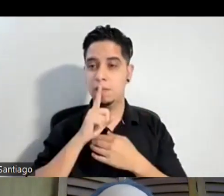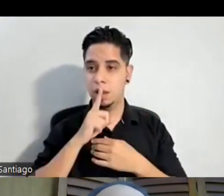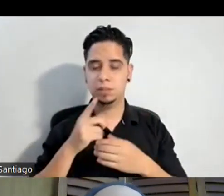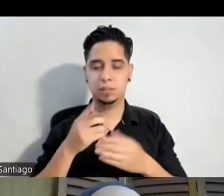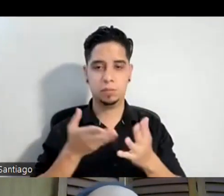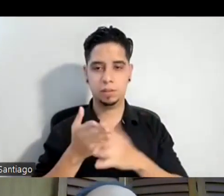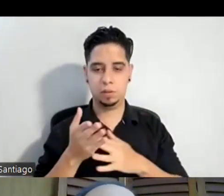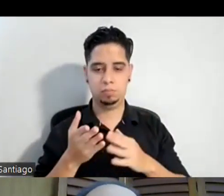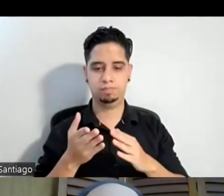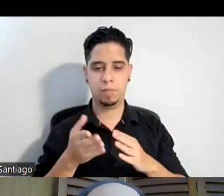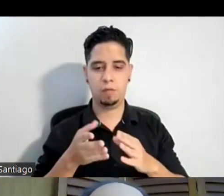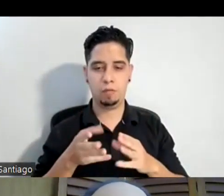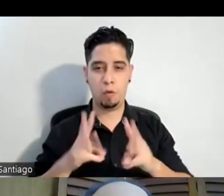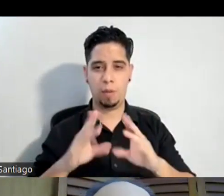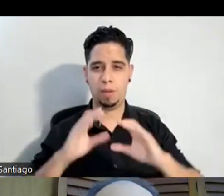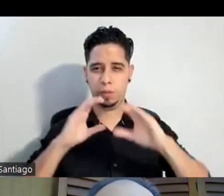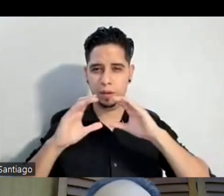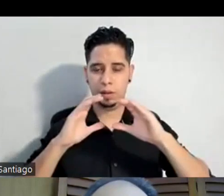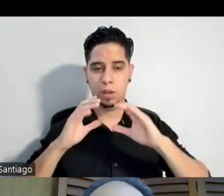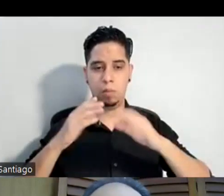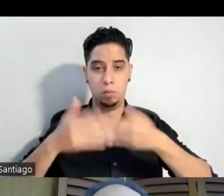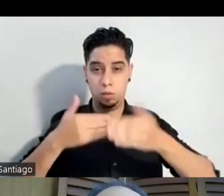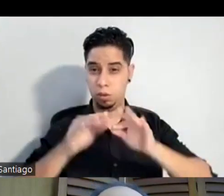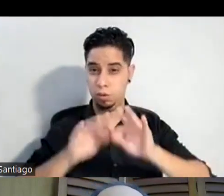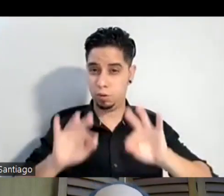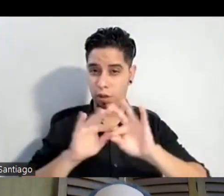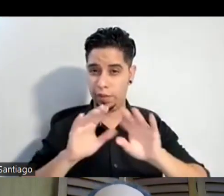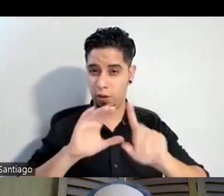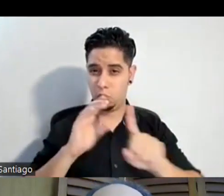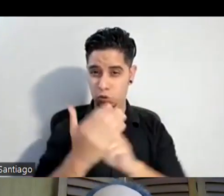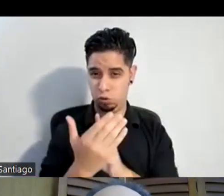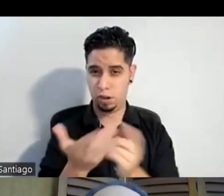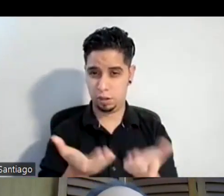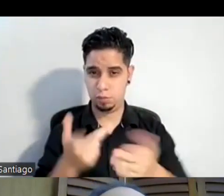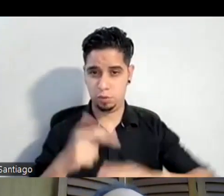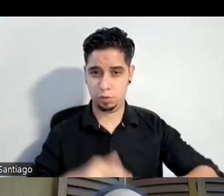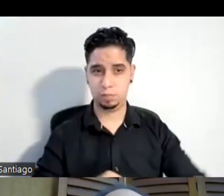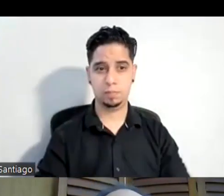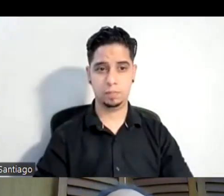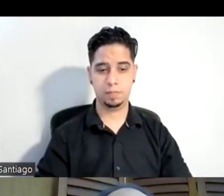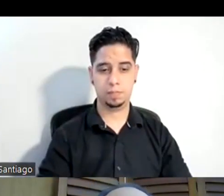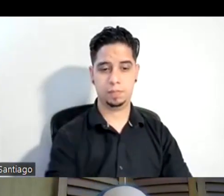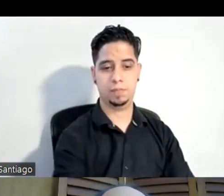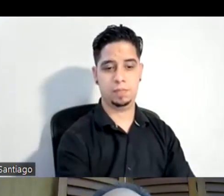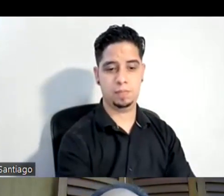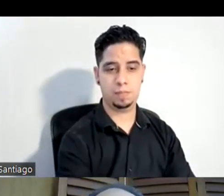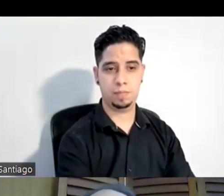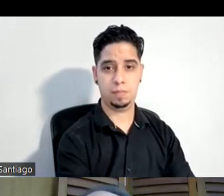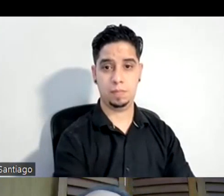de una gesta importante cultural en Puerto Rico y de unión y de comunicación de unión